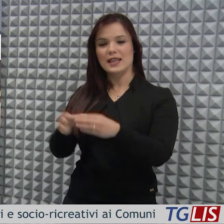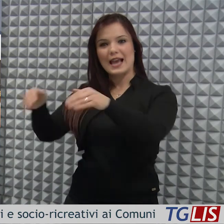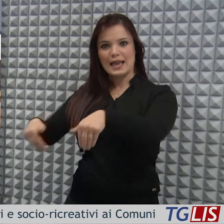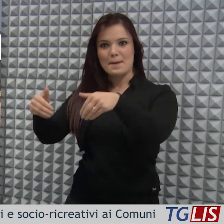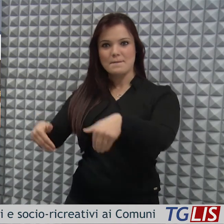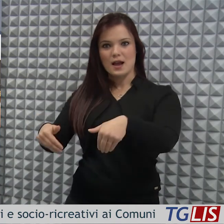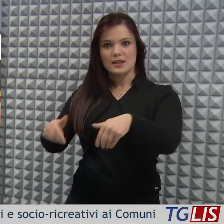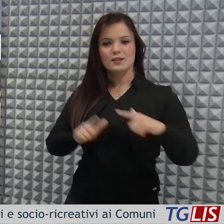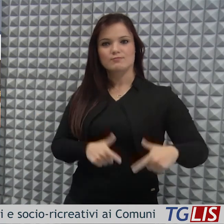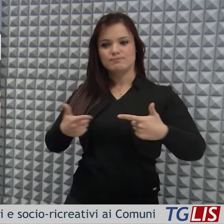rurali.